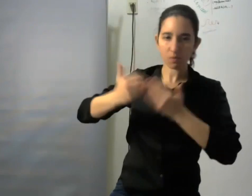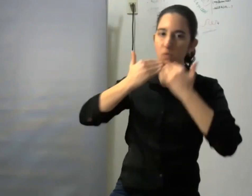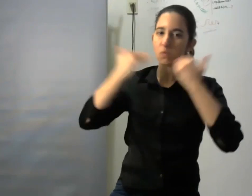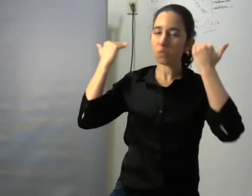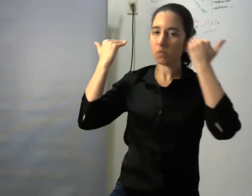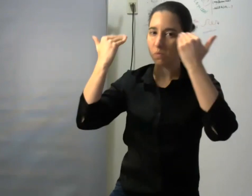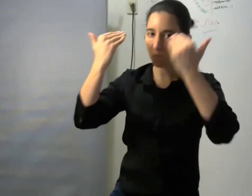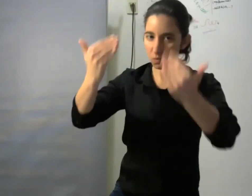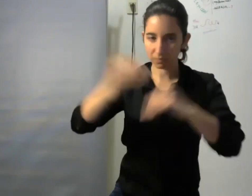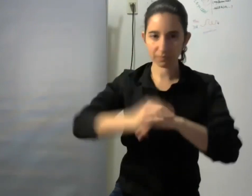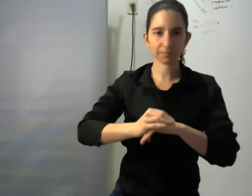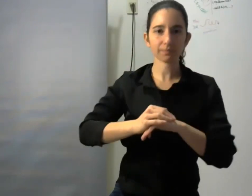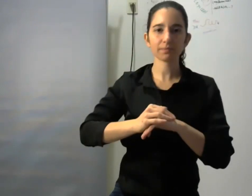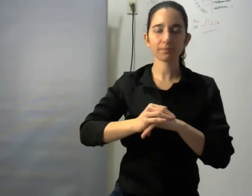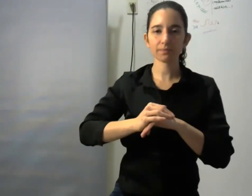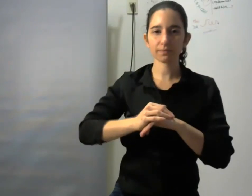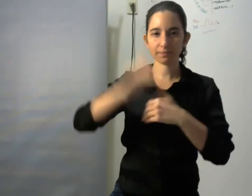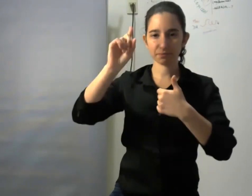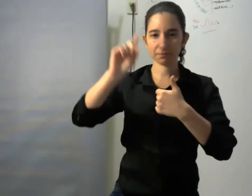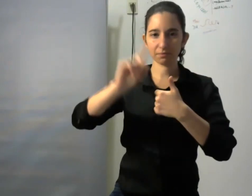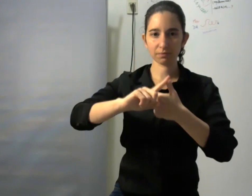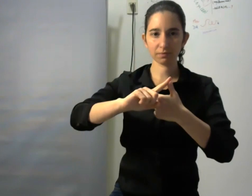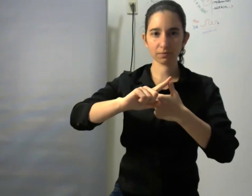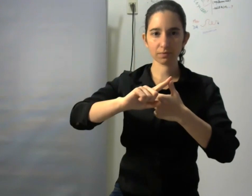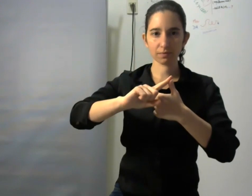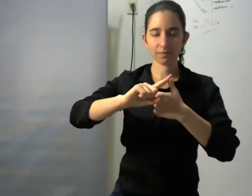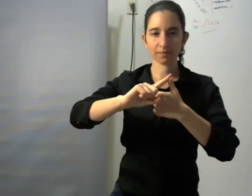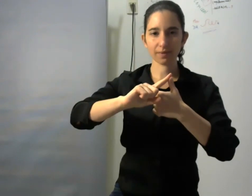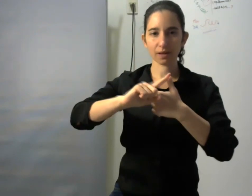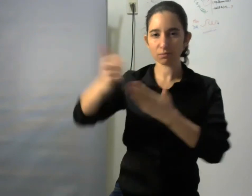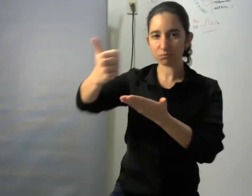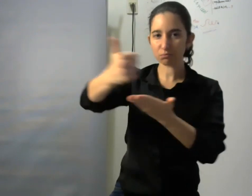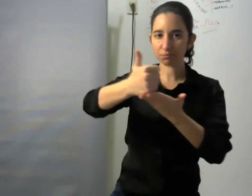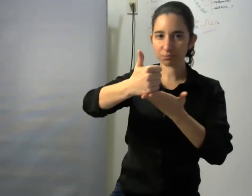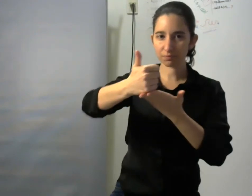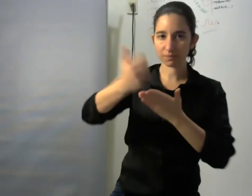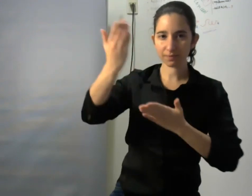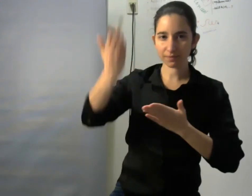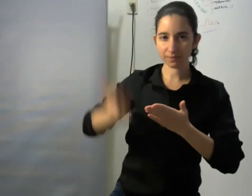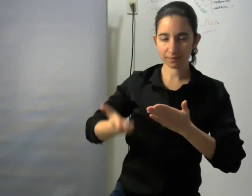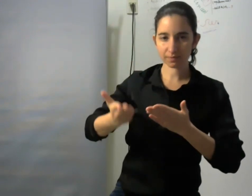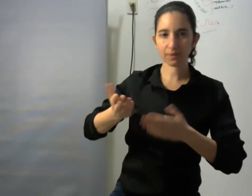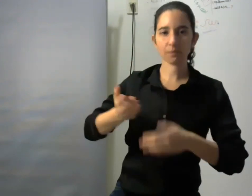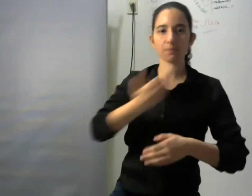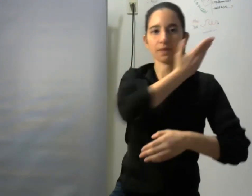veo que están en la sala el vicedecano Ricardo Manetti